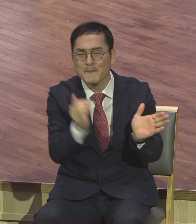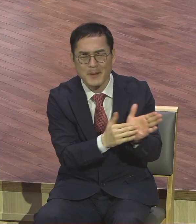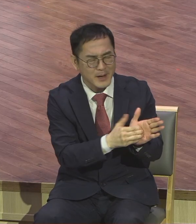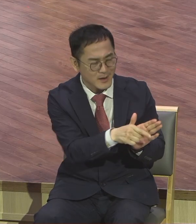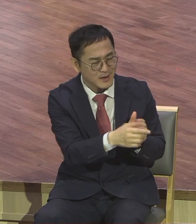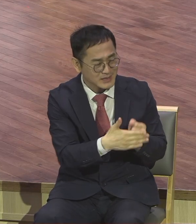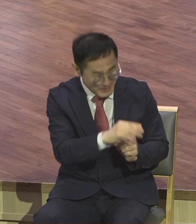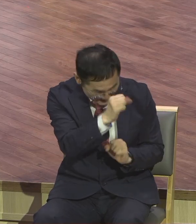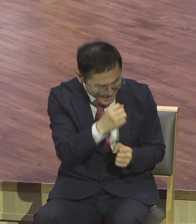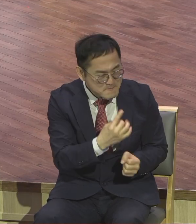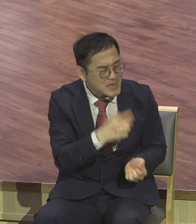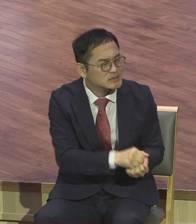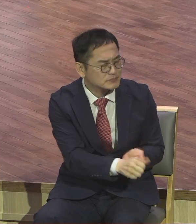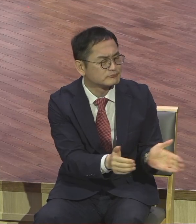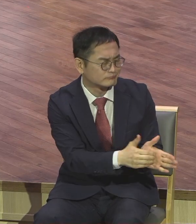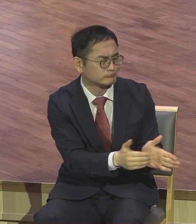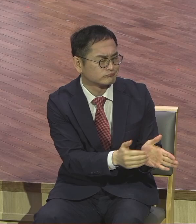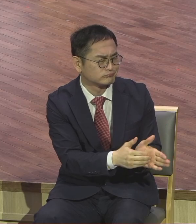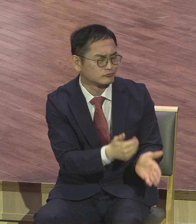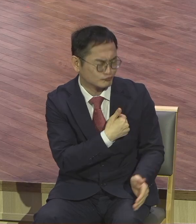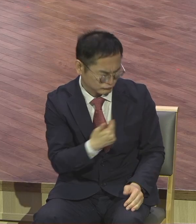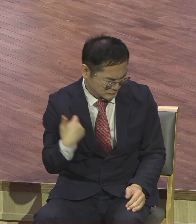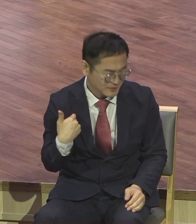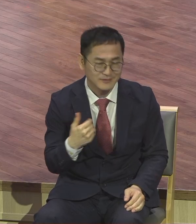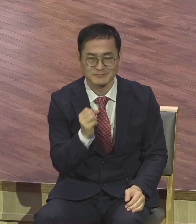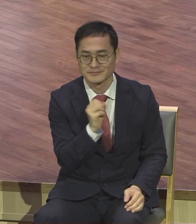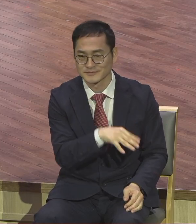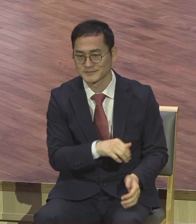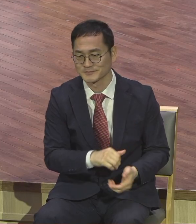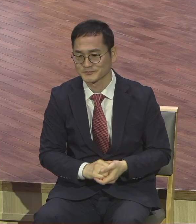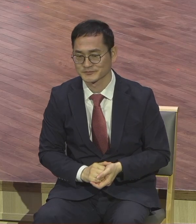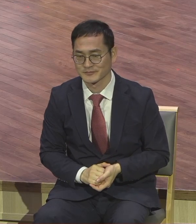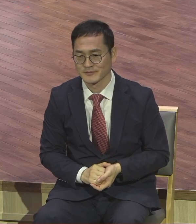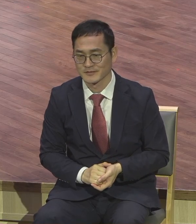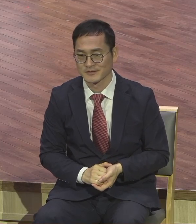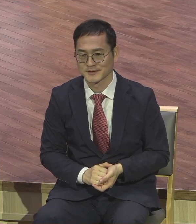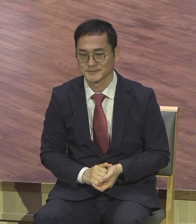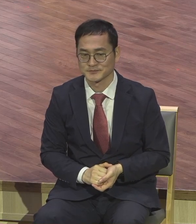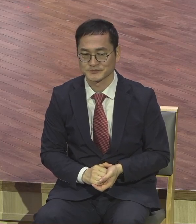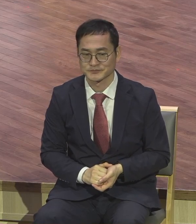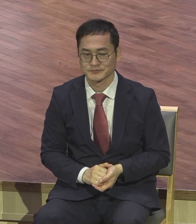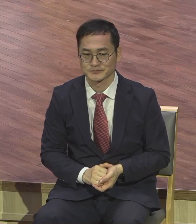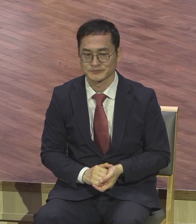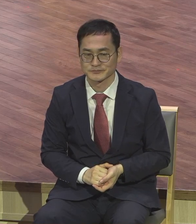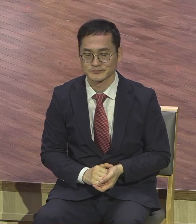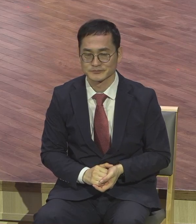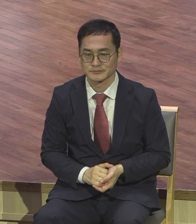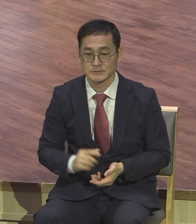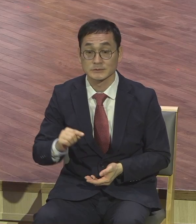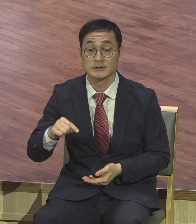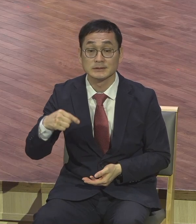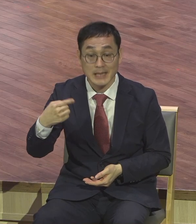씻을 필요가 없다라고 말씀하십니다. 그리고 그 다음 내용이 중요합니다. 내가